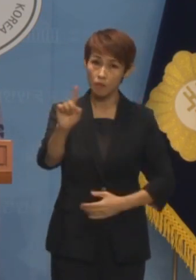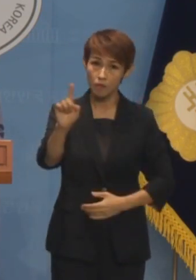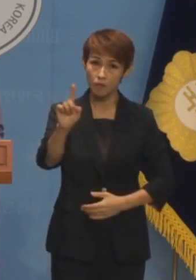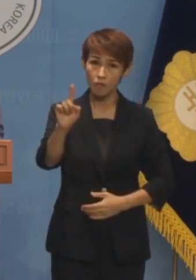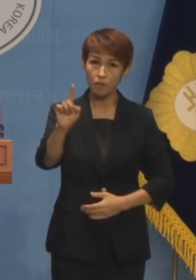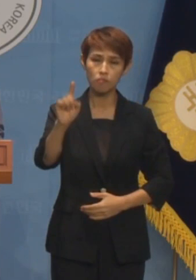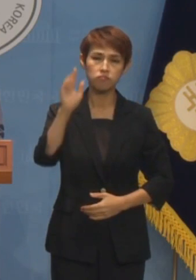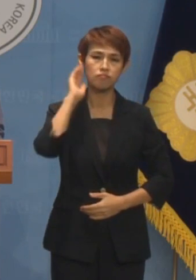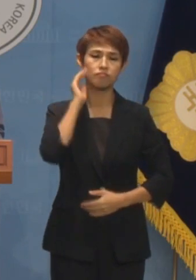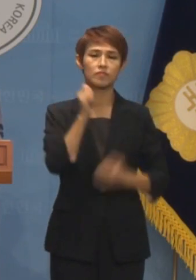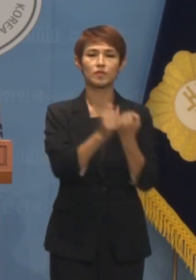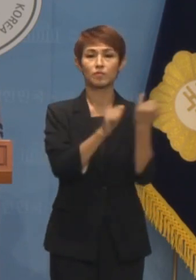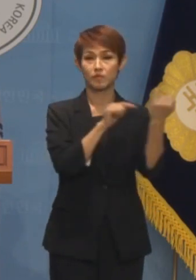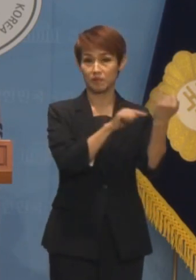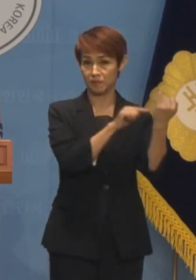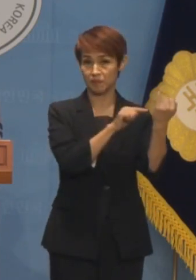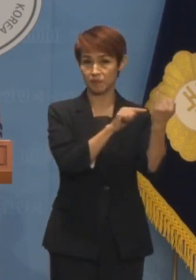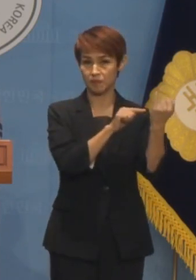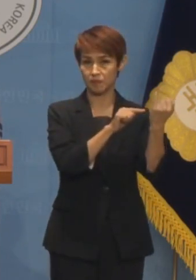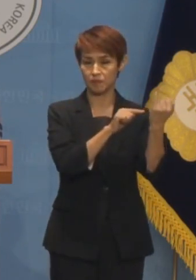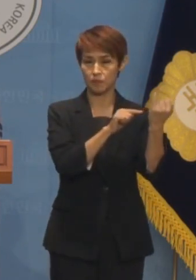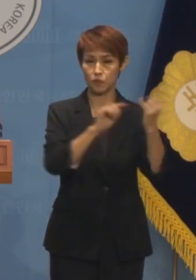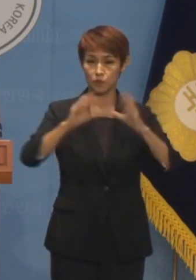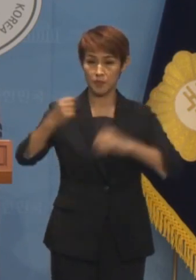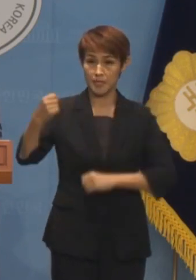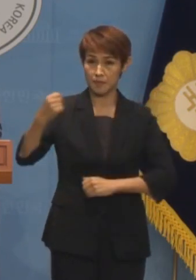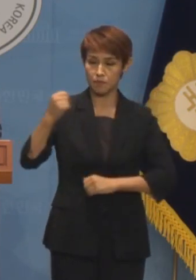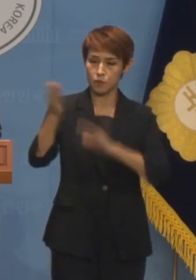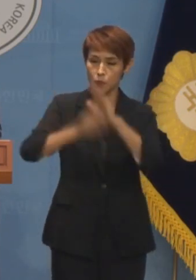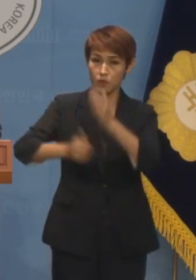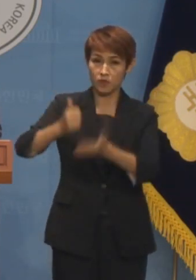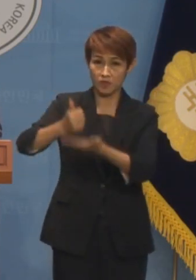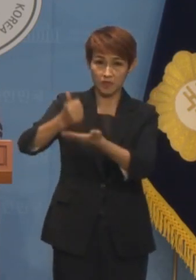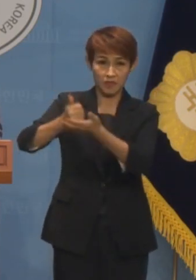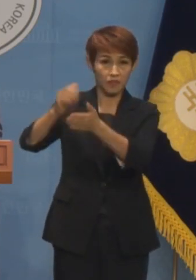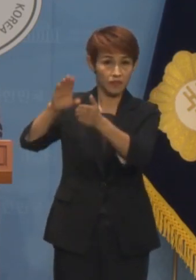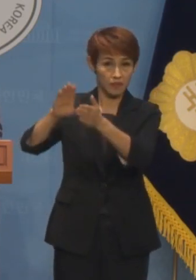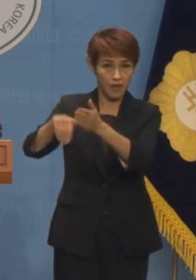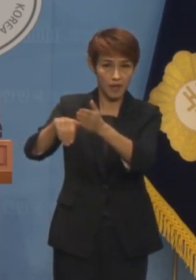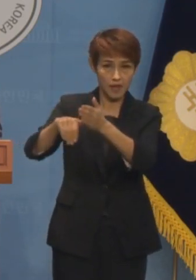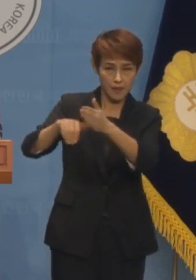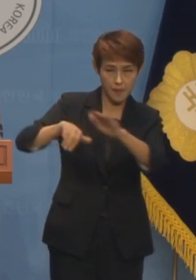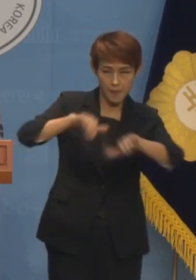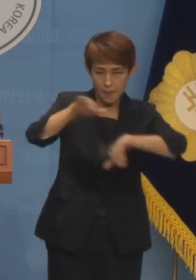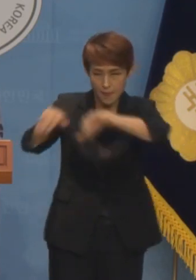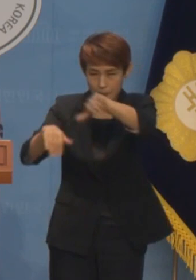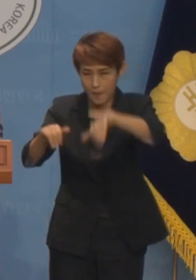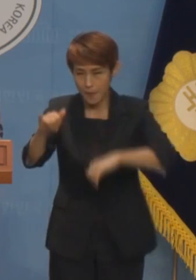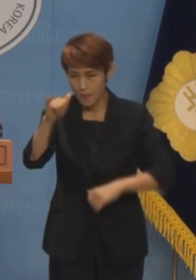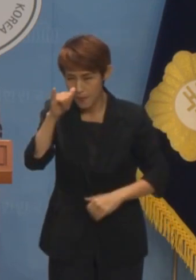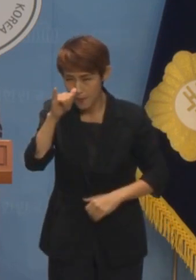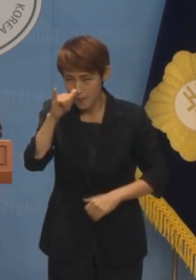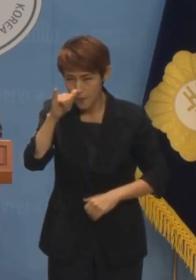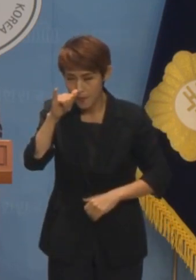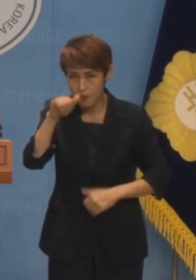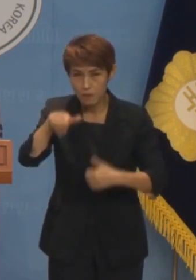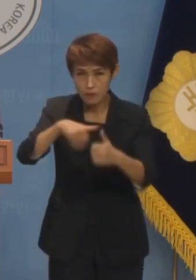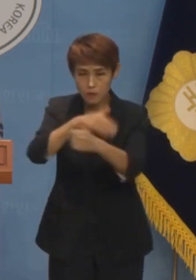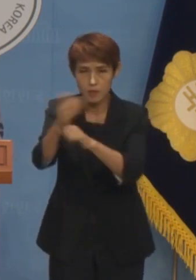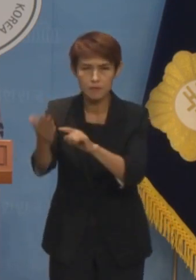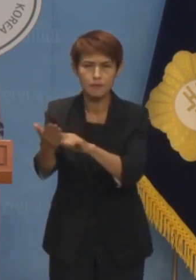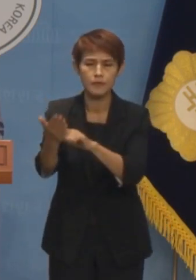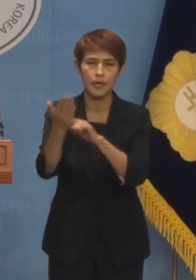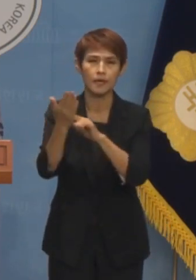김건희 여사가 실제로 국민의힘의 공천 과정에 깊숙이 개입하고 있었다는 정황들입니다.